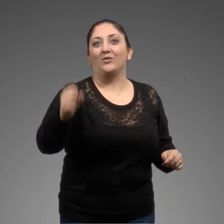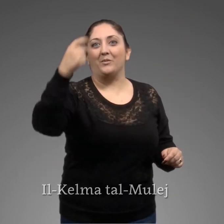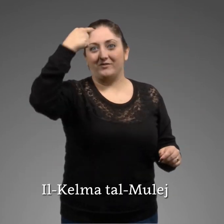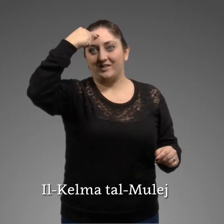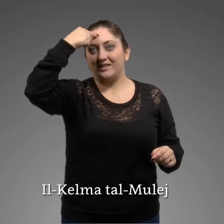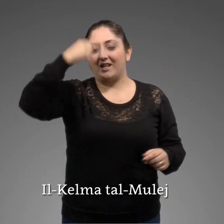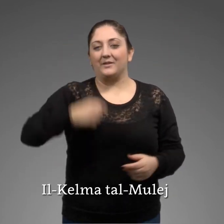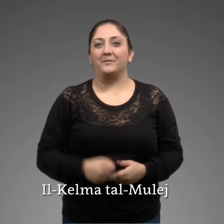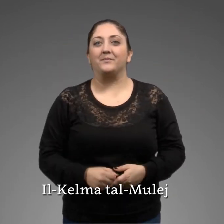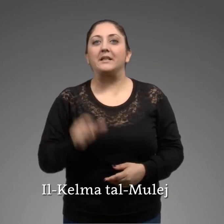Il-karmata l-mulej